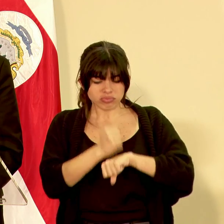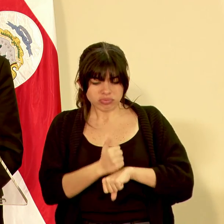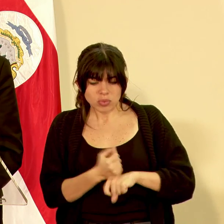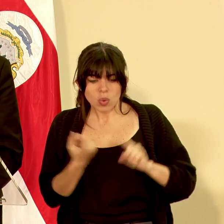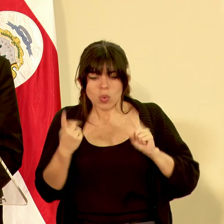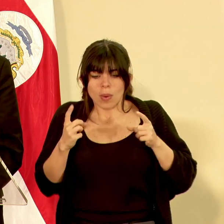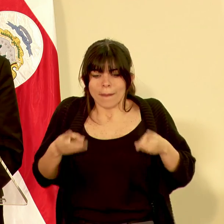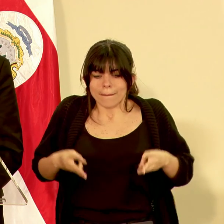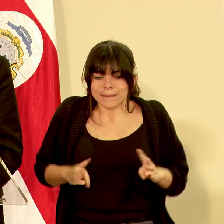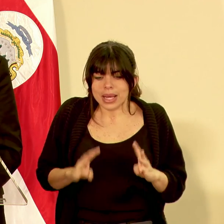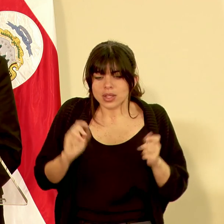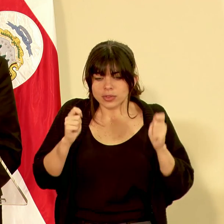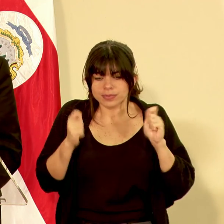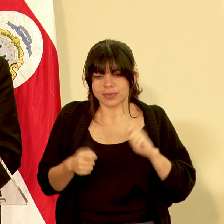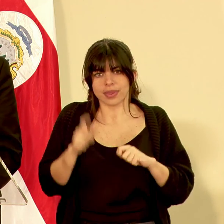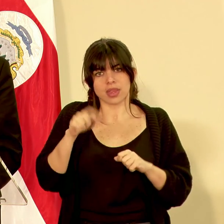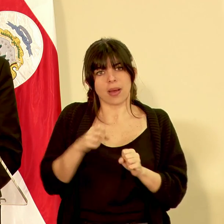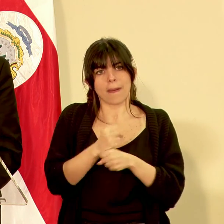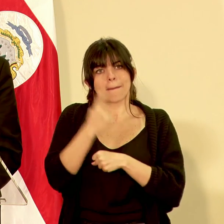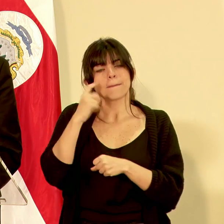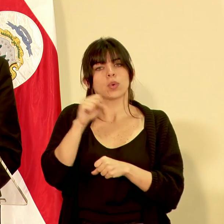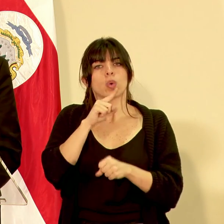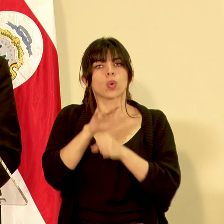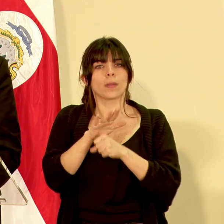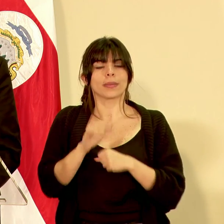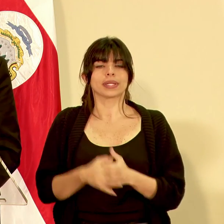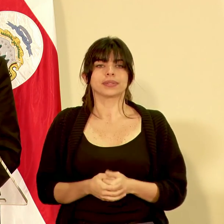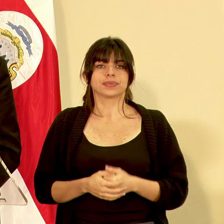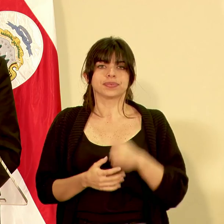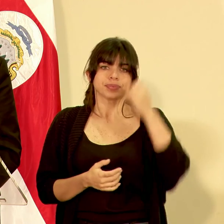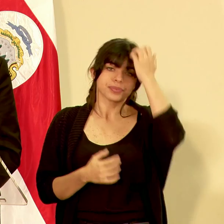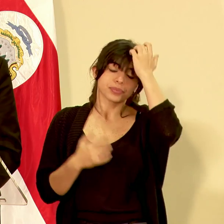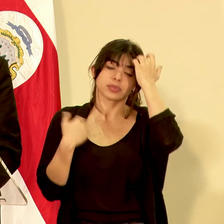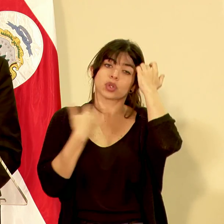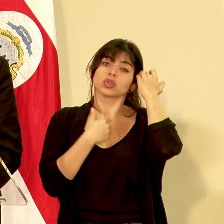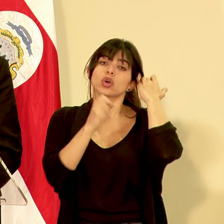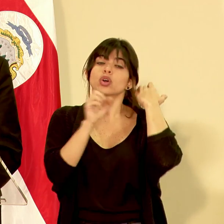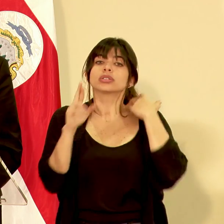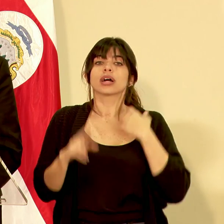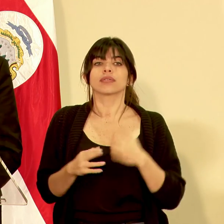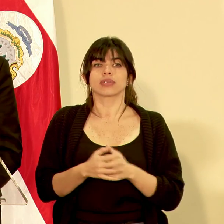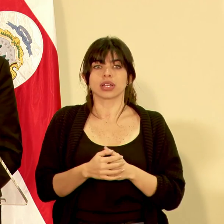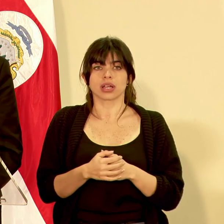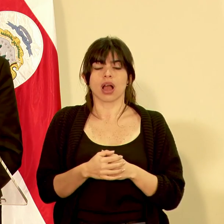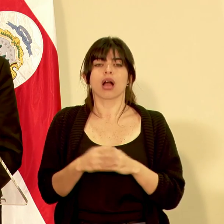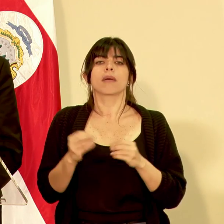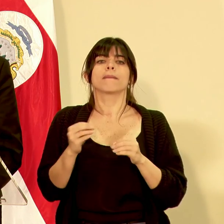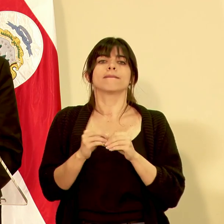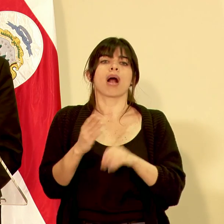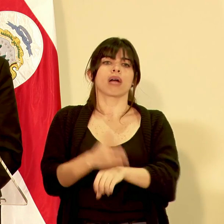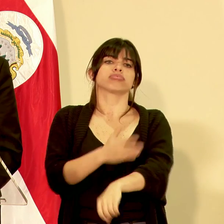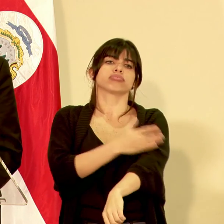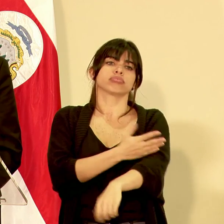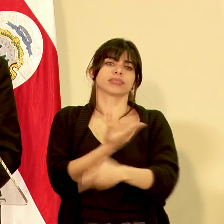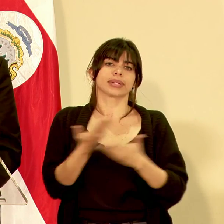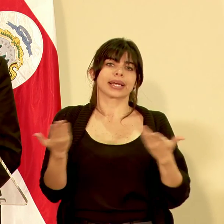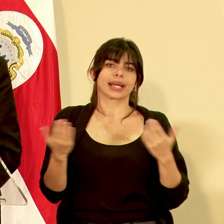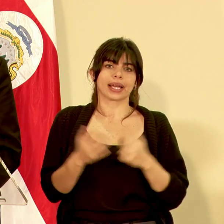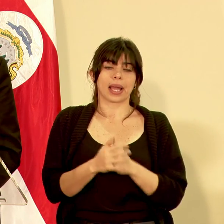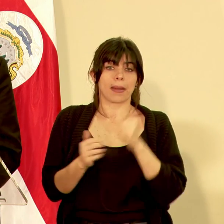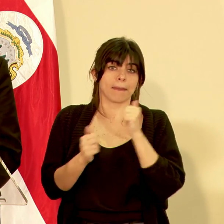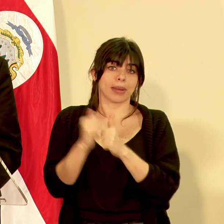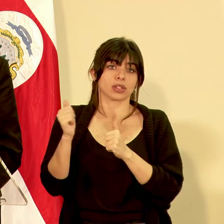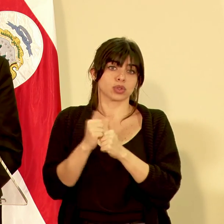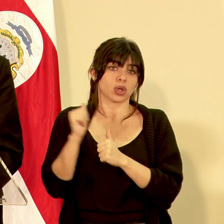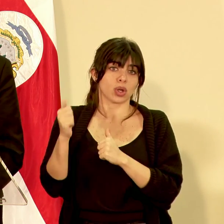el mecanismo y las reformas que se van a realizar para poder cumplir nosotros en Costa Rica estamos significativamente más adelantados que la